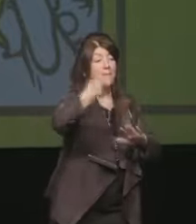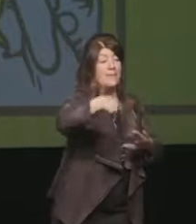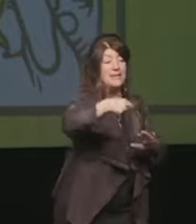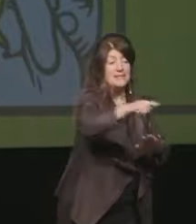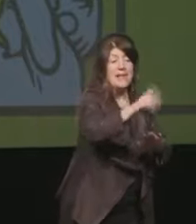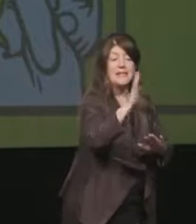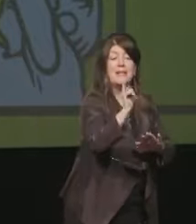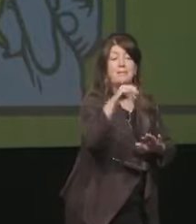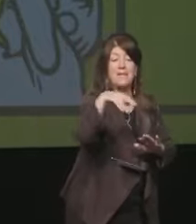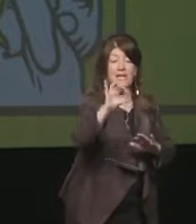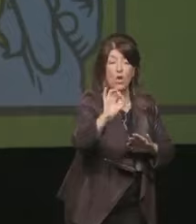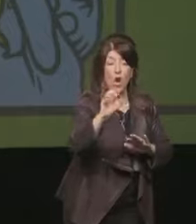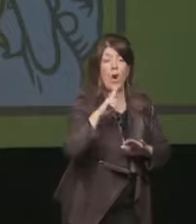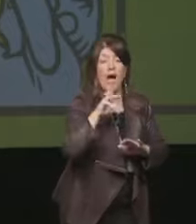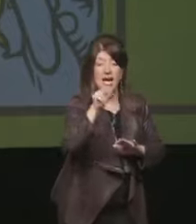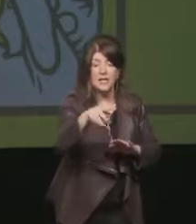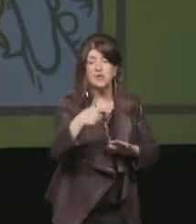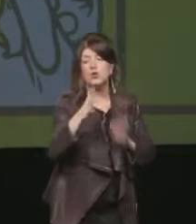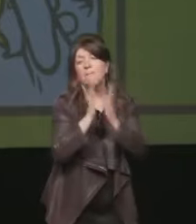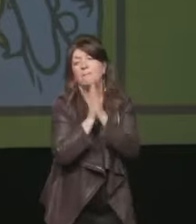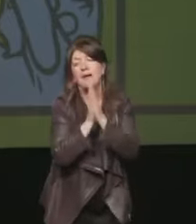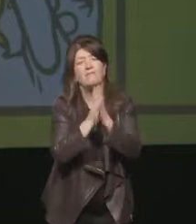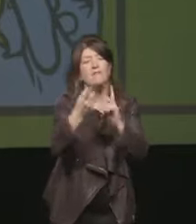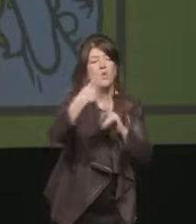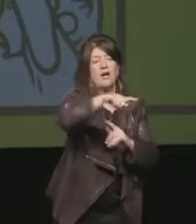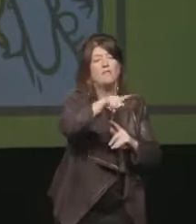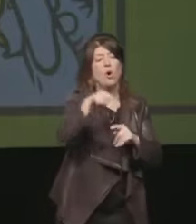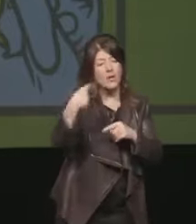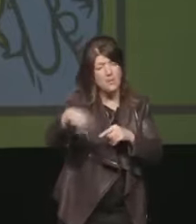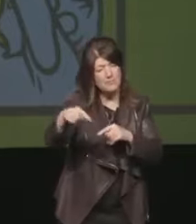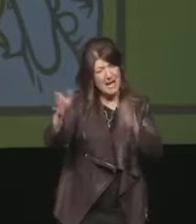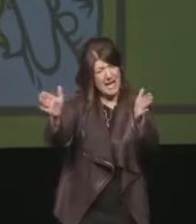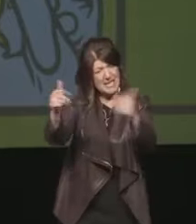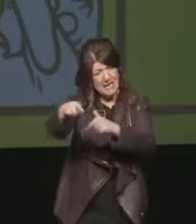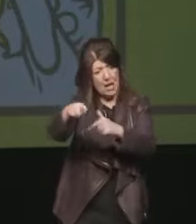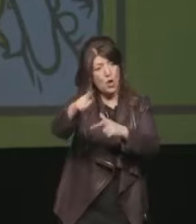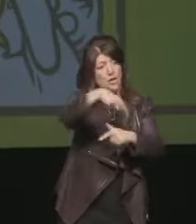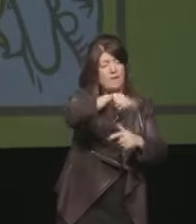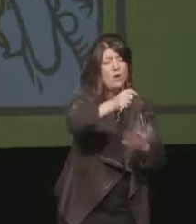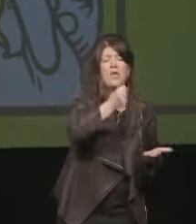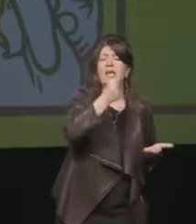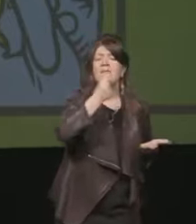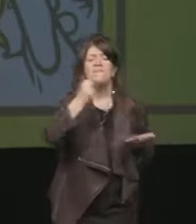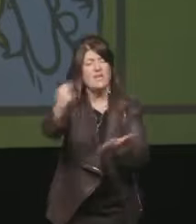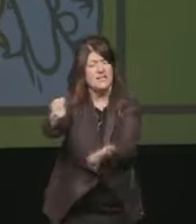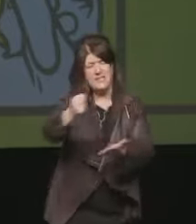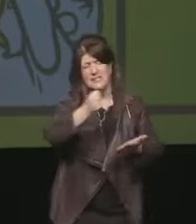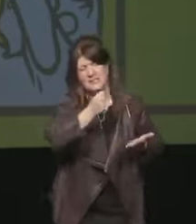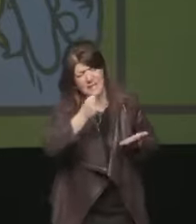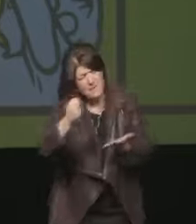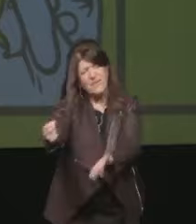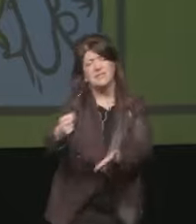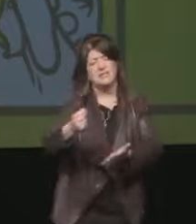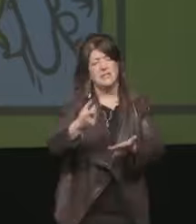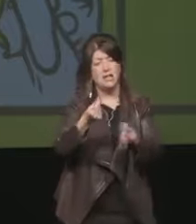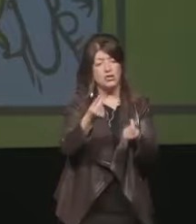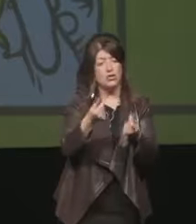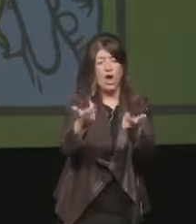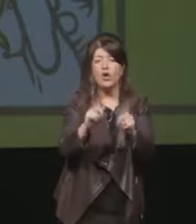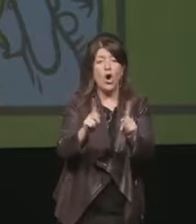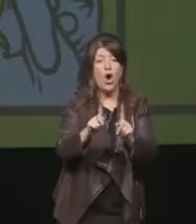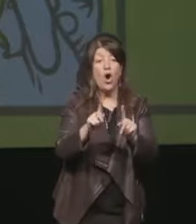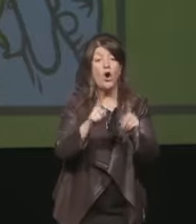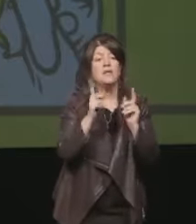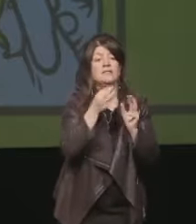investite sul salone più e meglio di quanto non abbiate fatto in passato perché nessun territorio